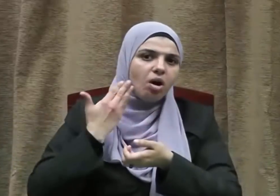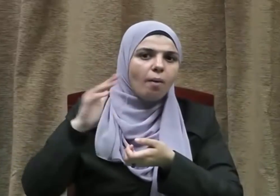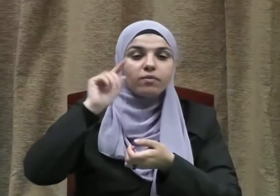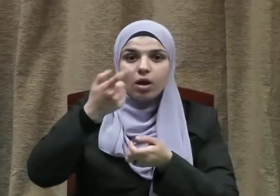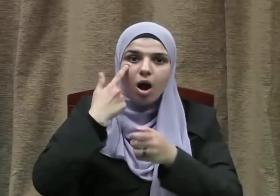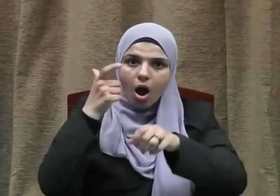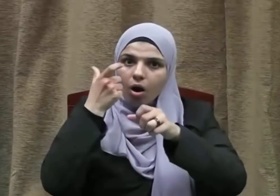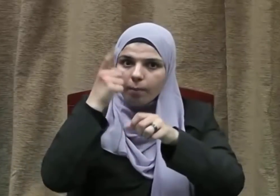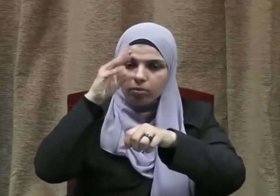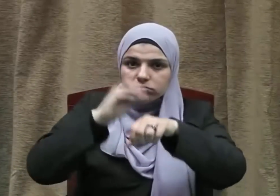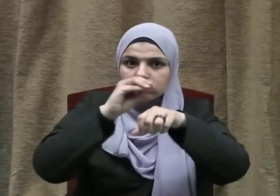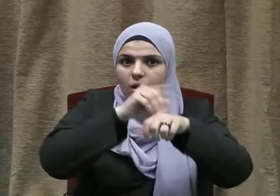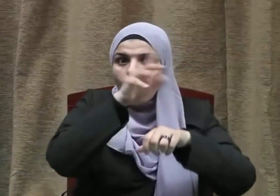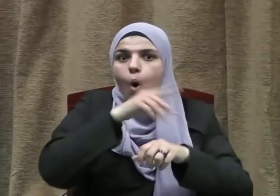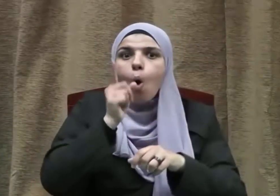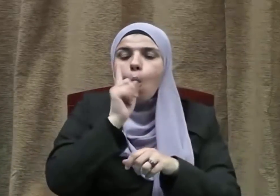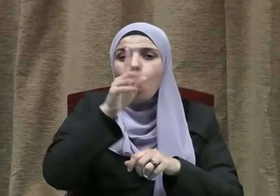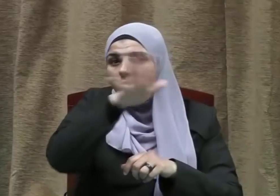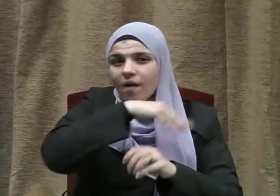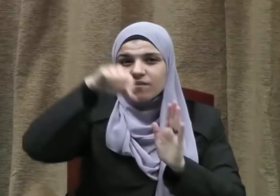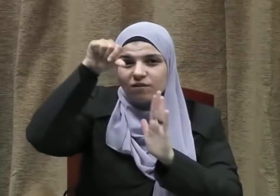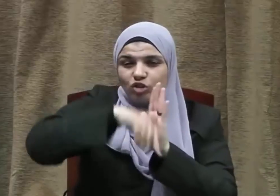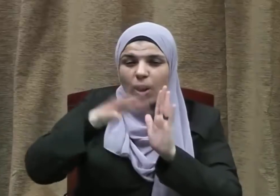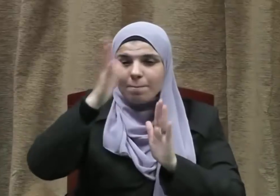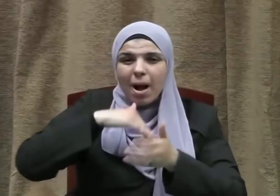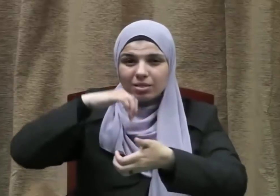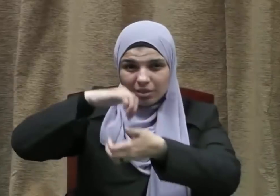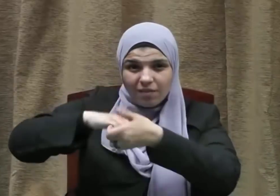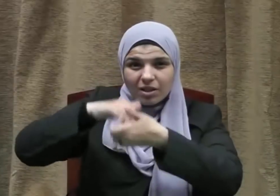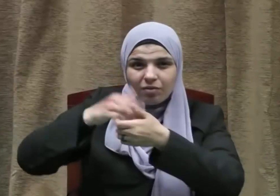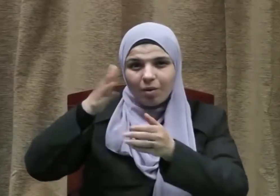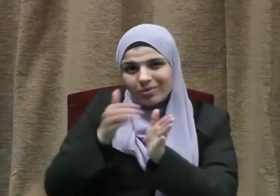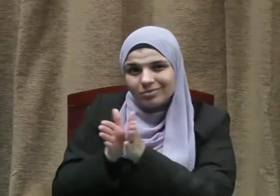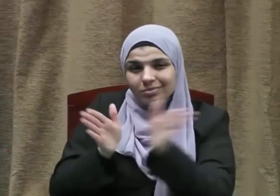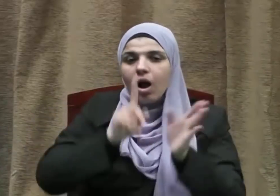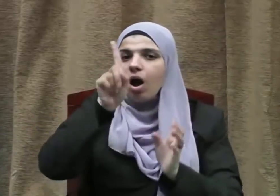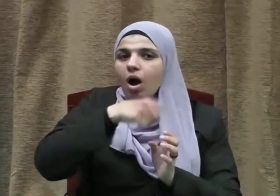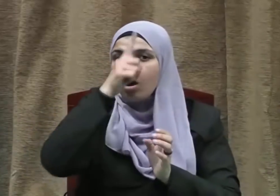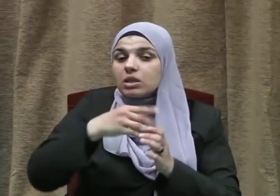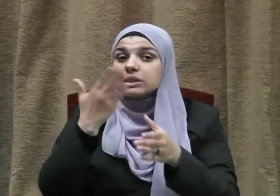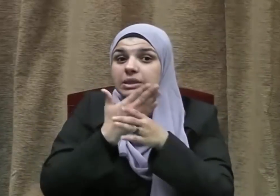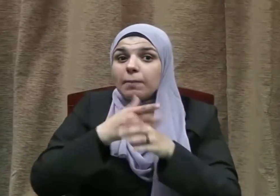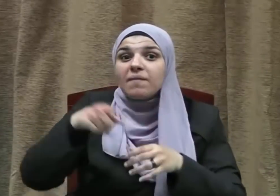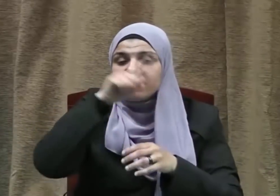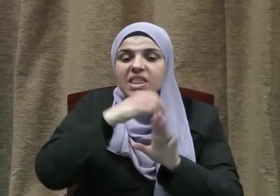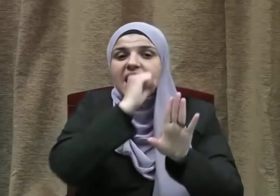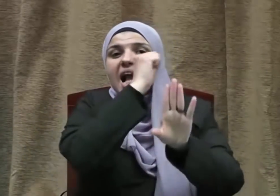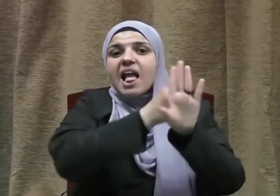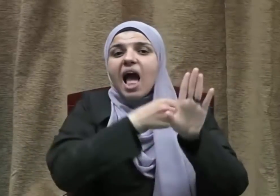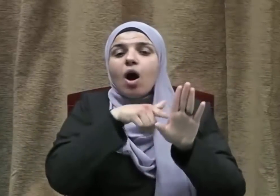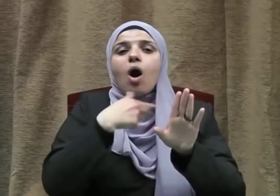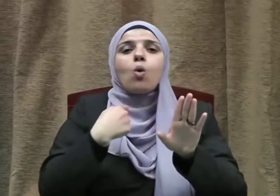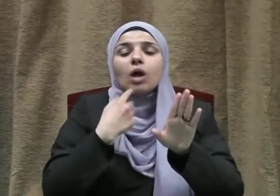بالعهود وحذَّر من نقضها أو عدم الوفاء بها حيث إن في